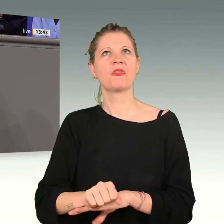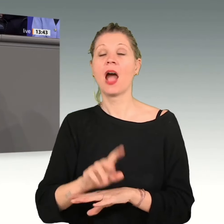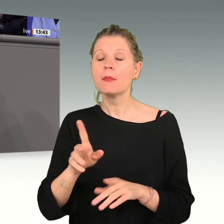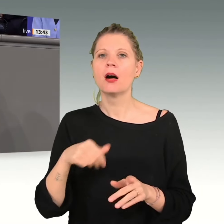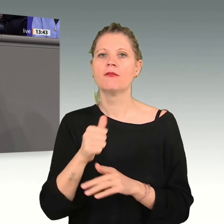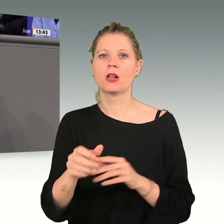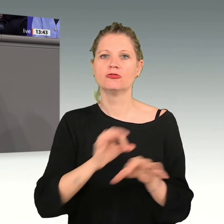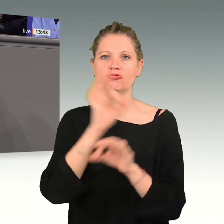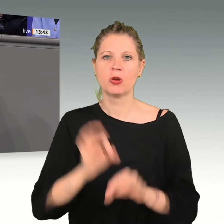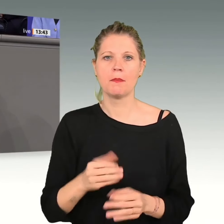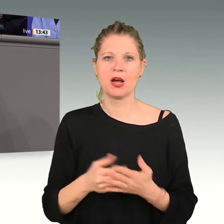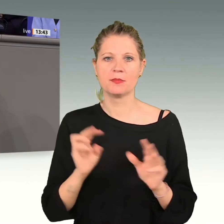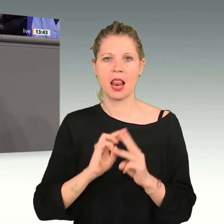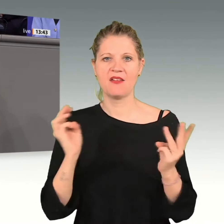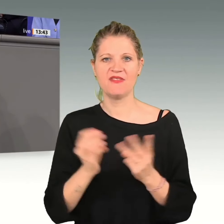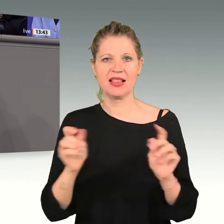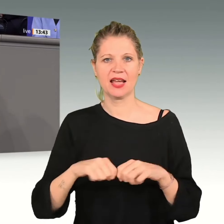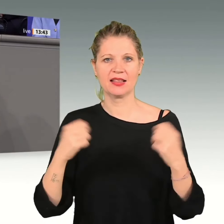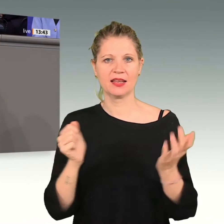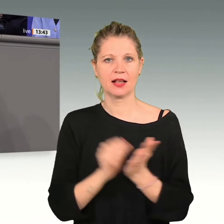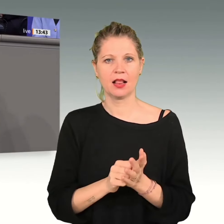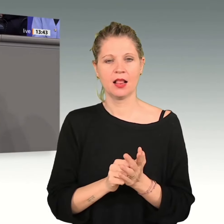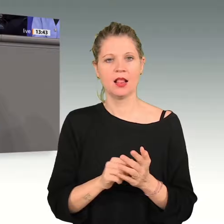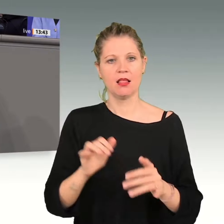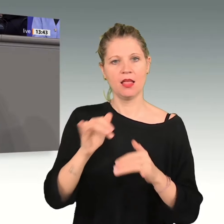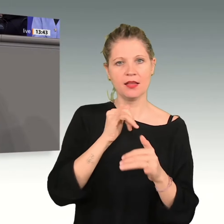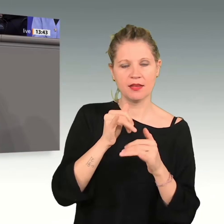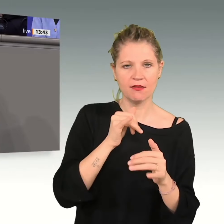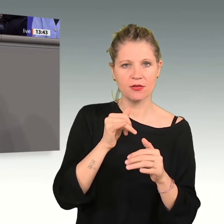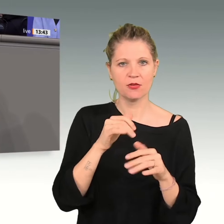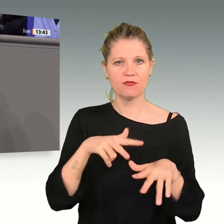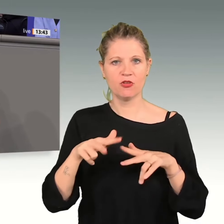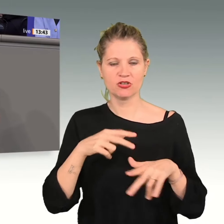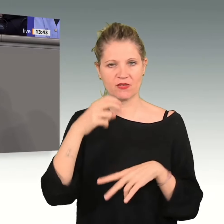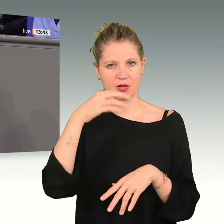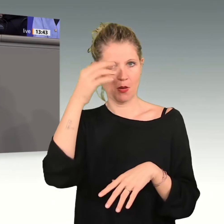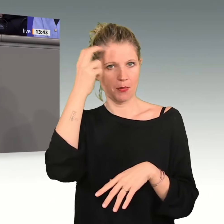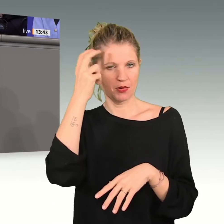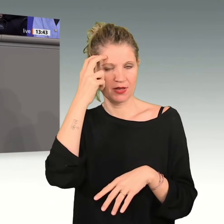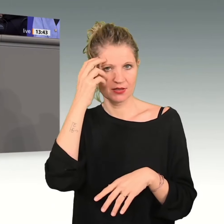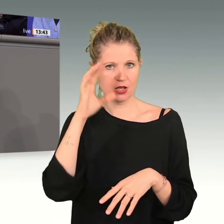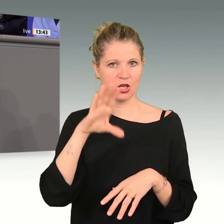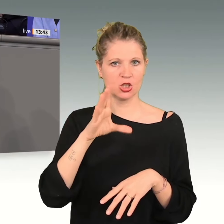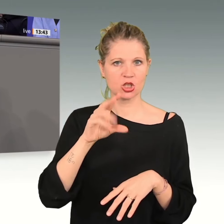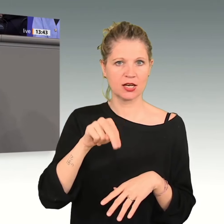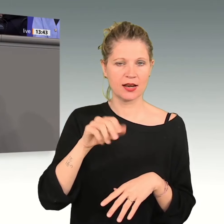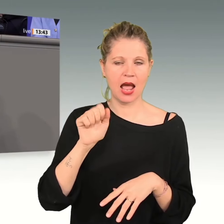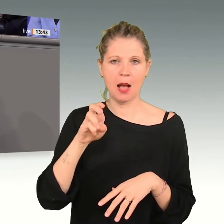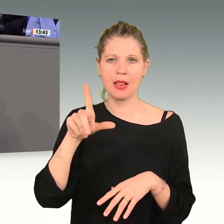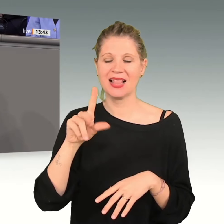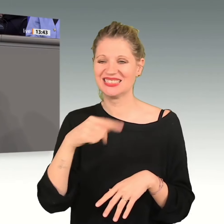aktueller Artikel in der Welt, ein Interview mit dem Wirtschaftsprofessor Schnabel. Da sagt er, diese angestrebte